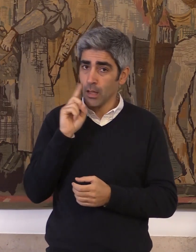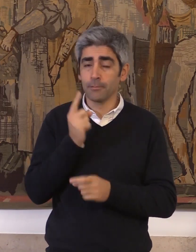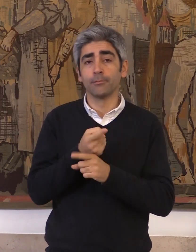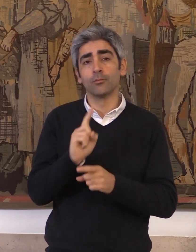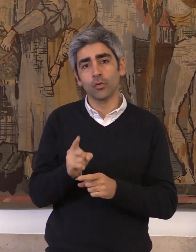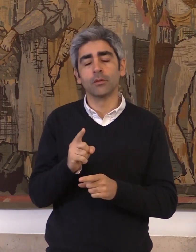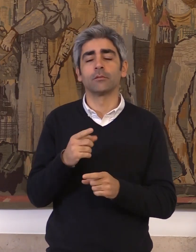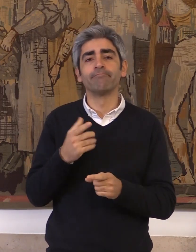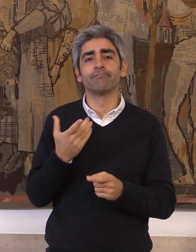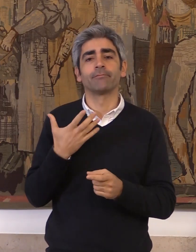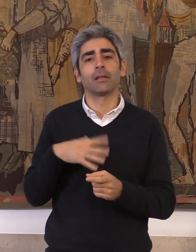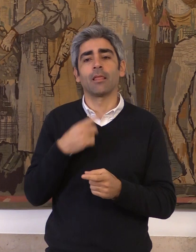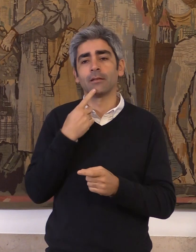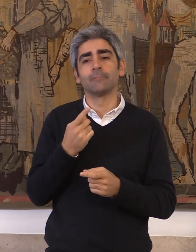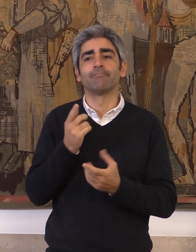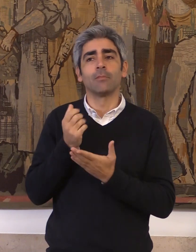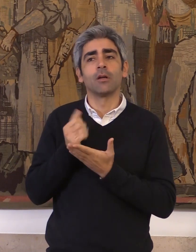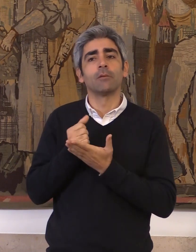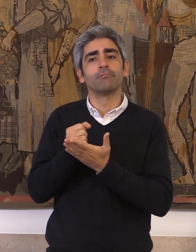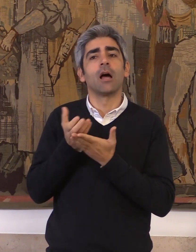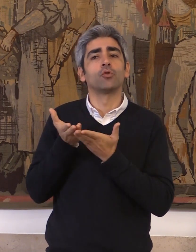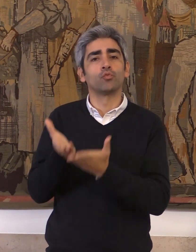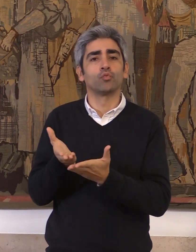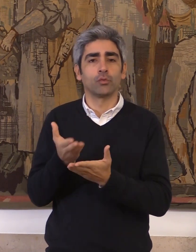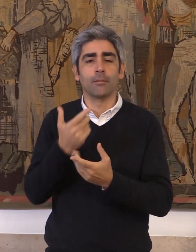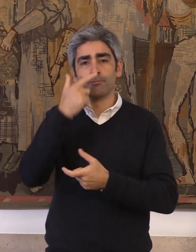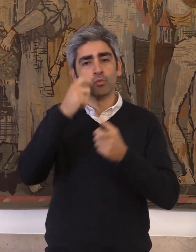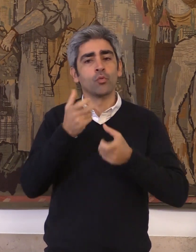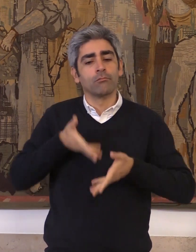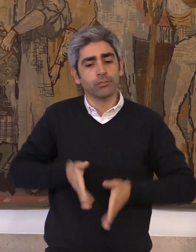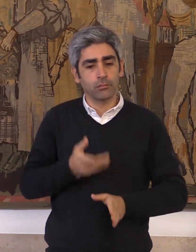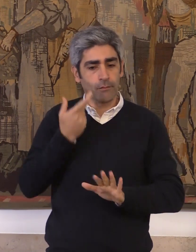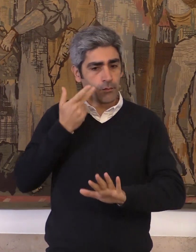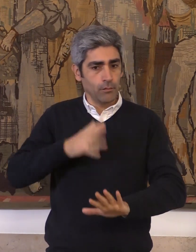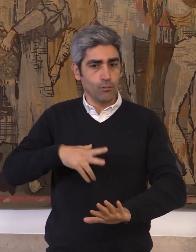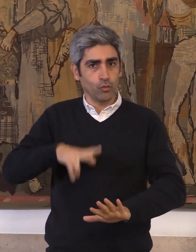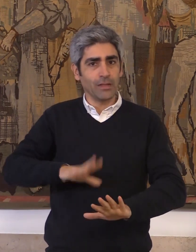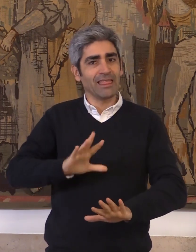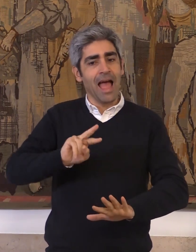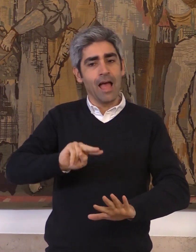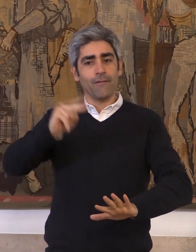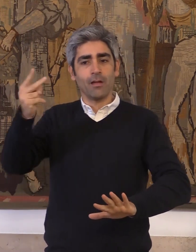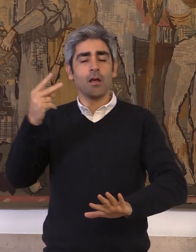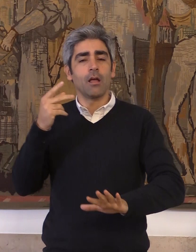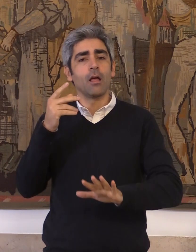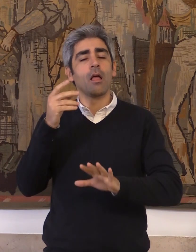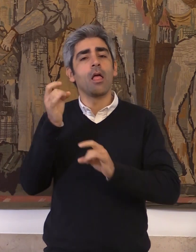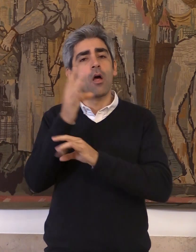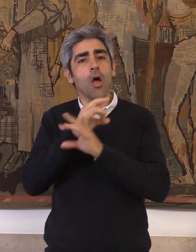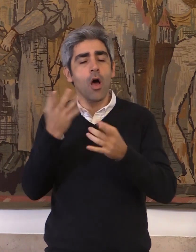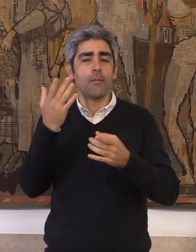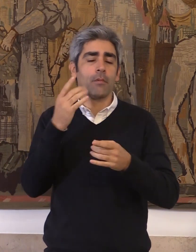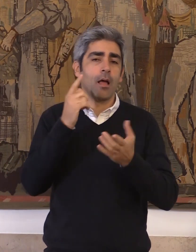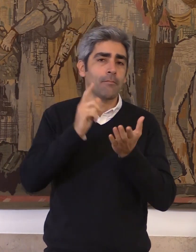implicou ajudar ao regresso de nacionais portugueses que estavam na Europa, como na América,